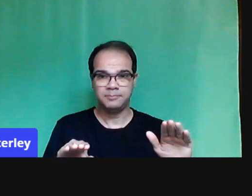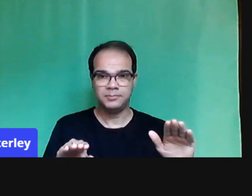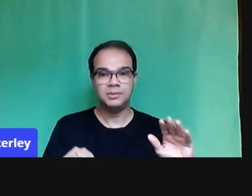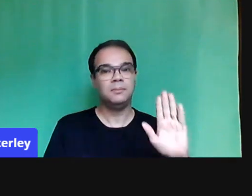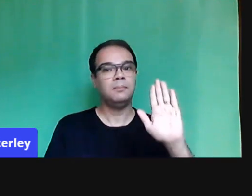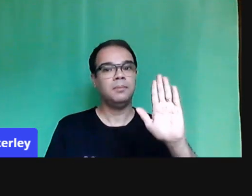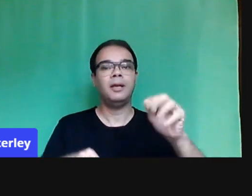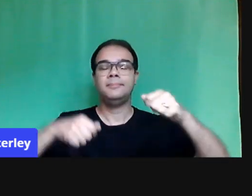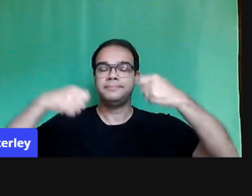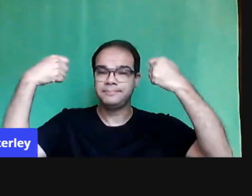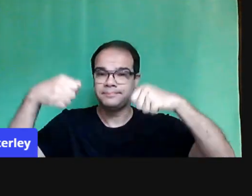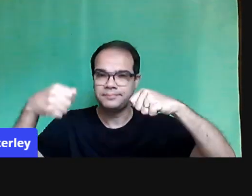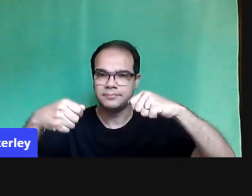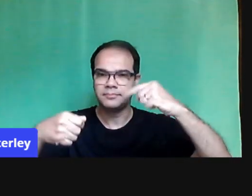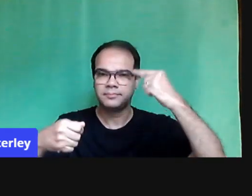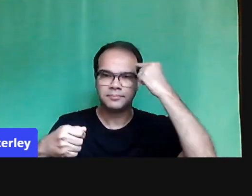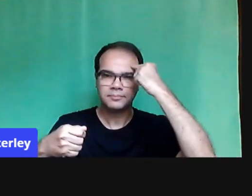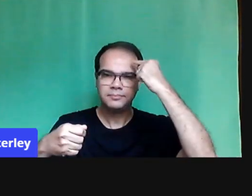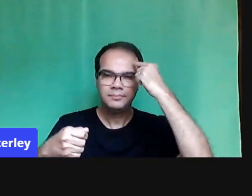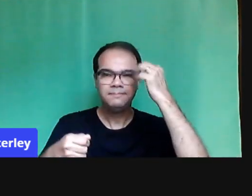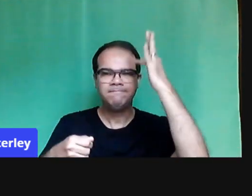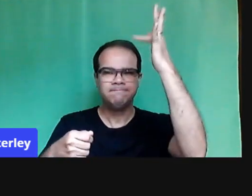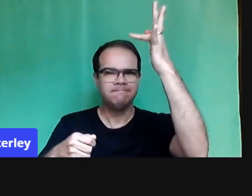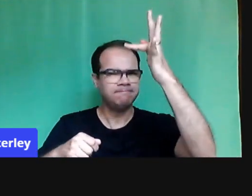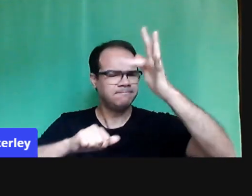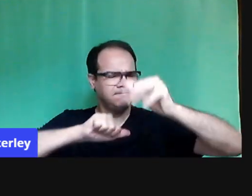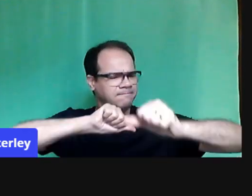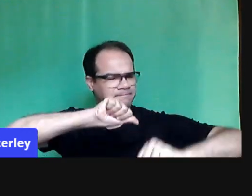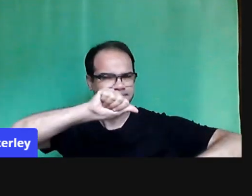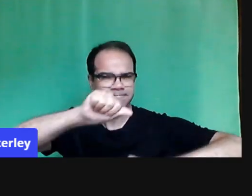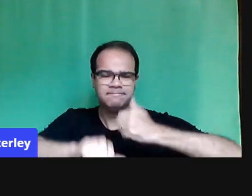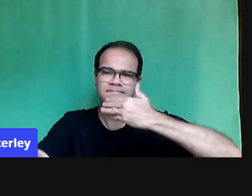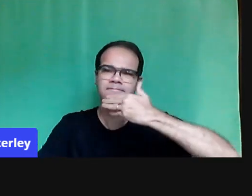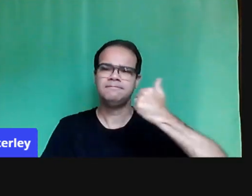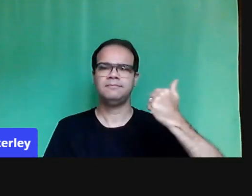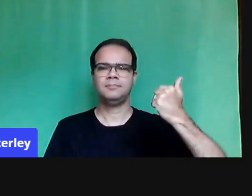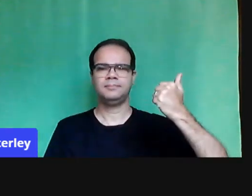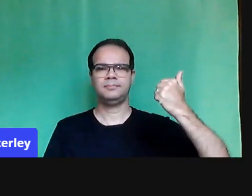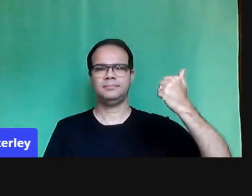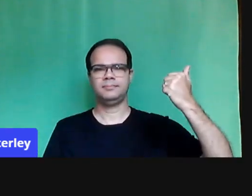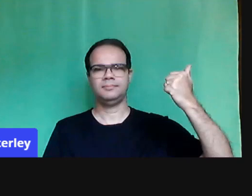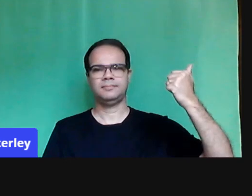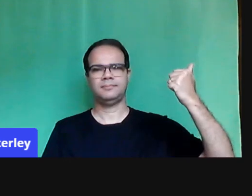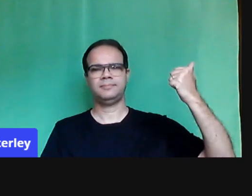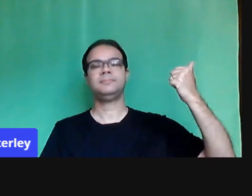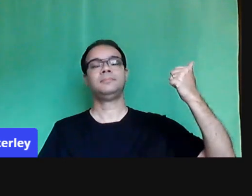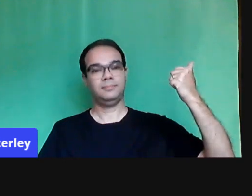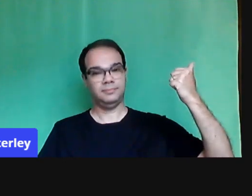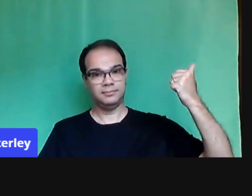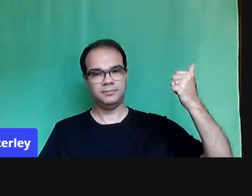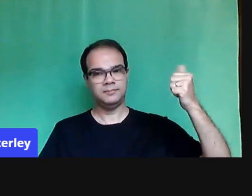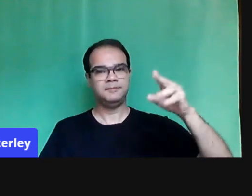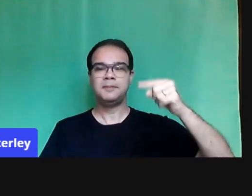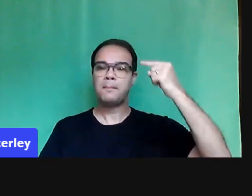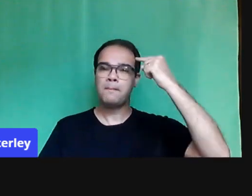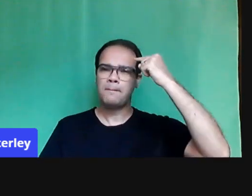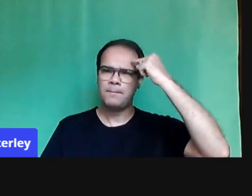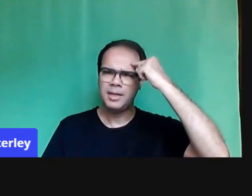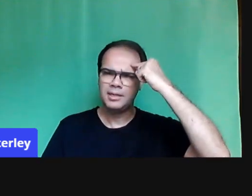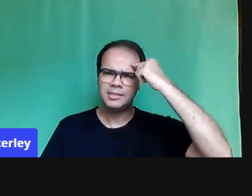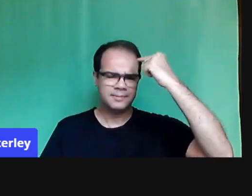acho que é bem reveladora para esse momento, é preciso ter esperança, mas ter esperança do verbo